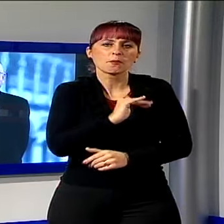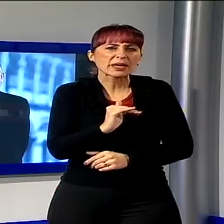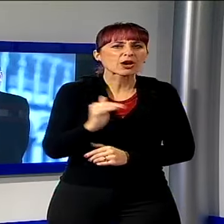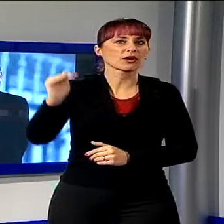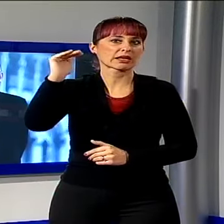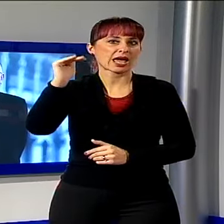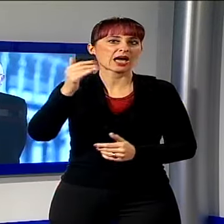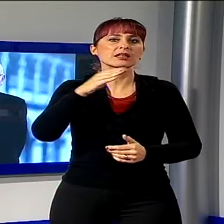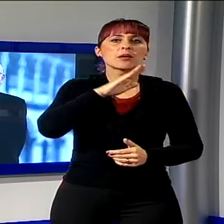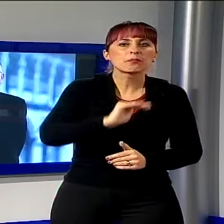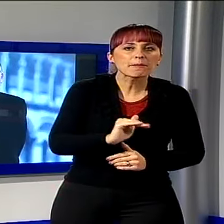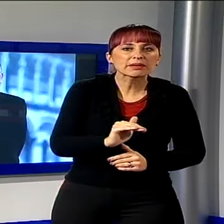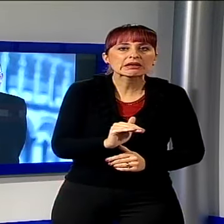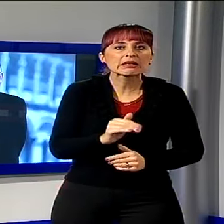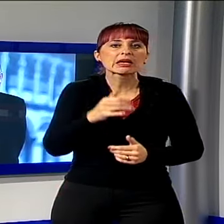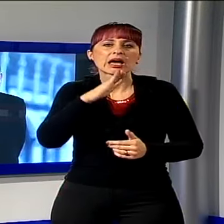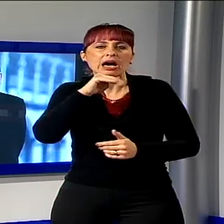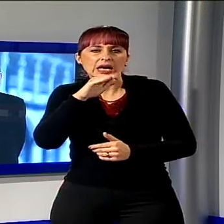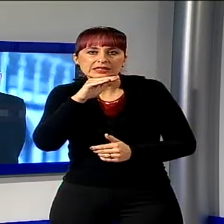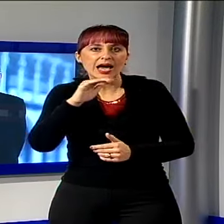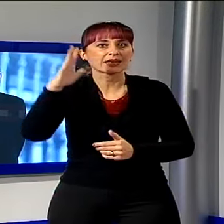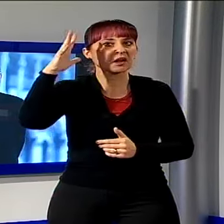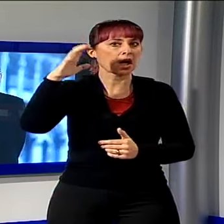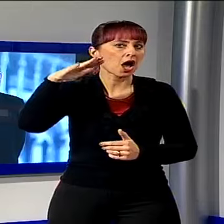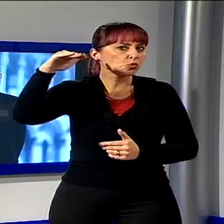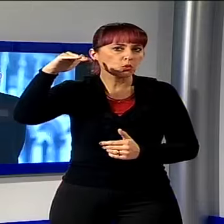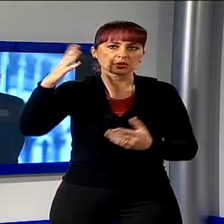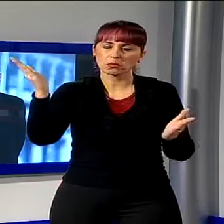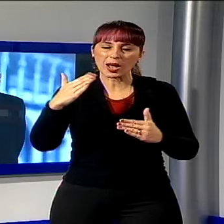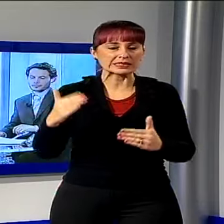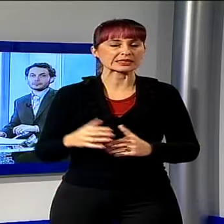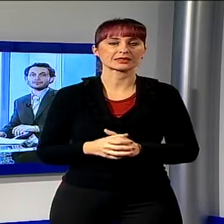bambini, anziani, adulti, a tutti pace e bene.